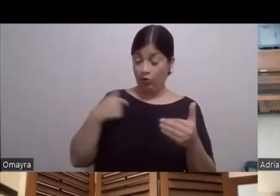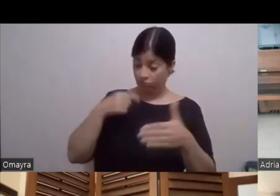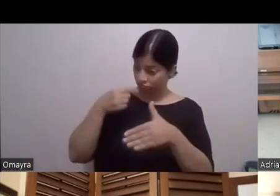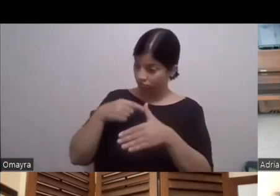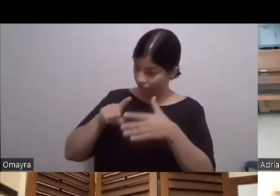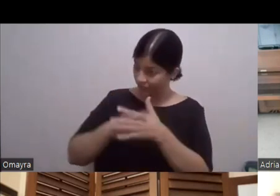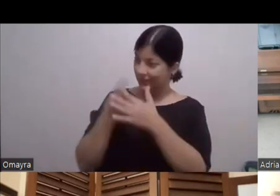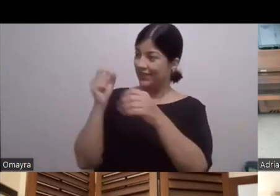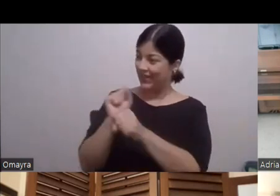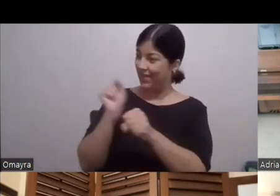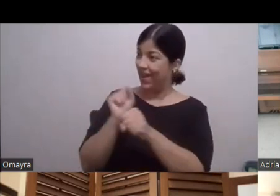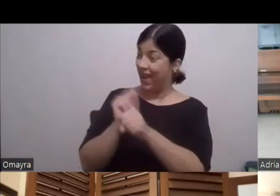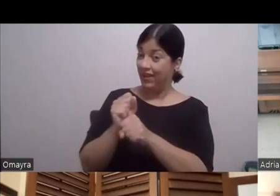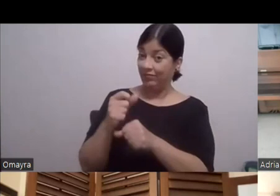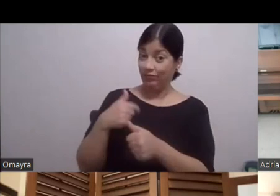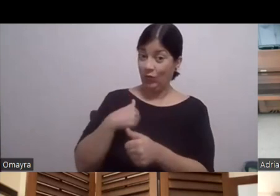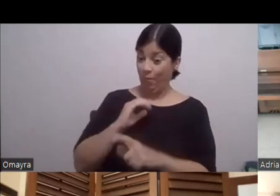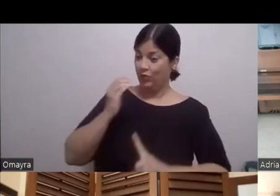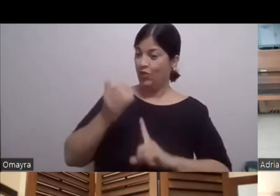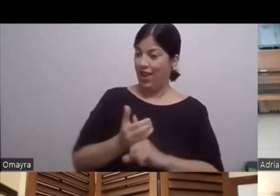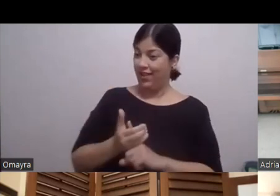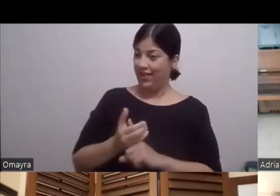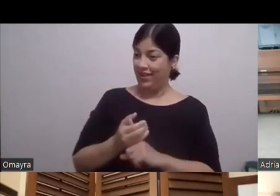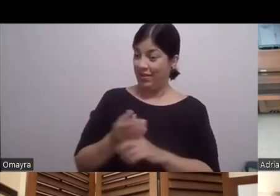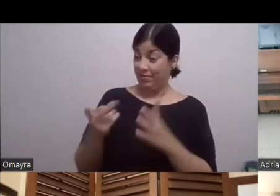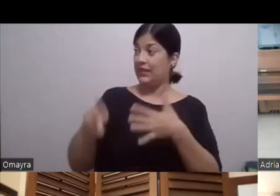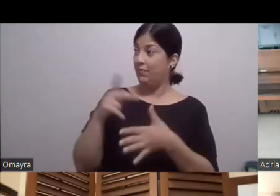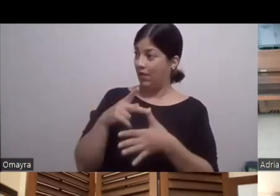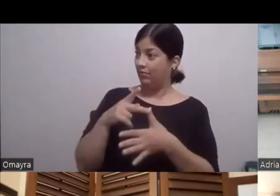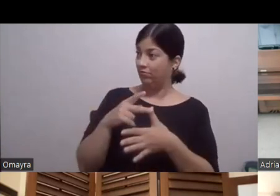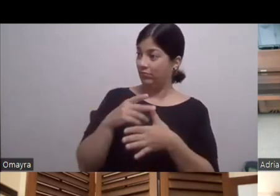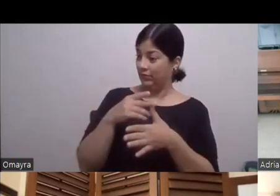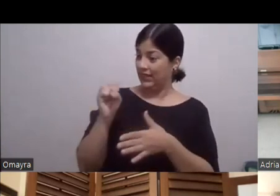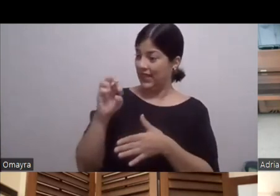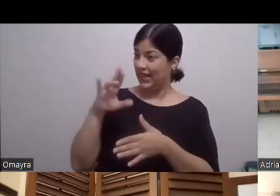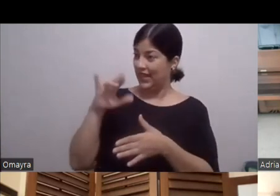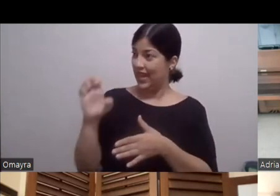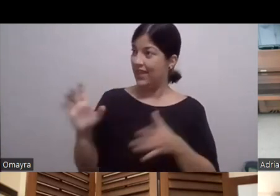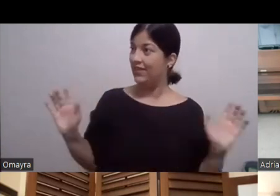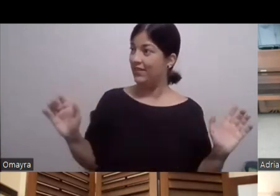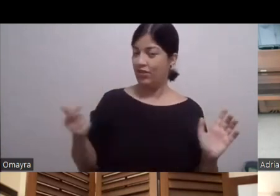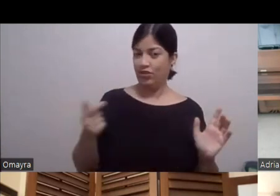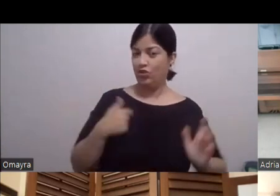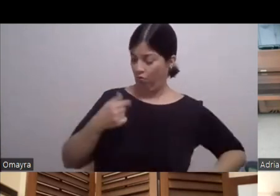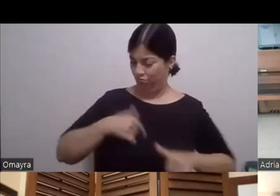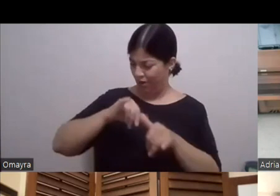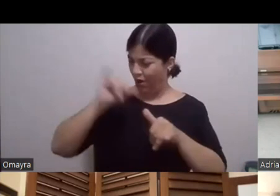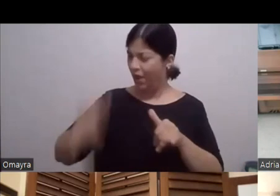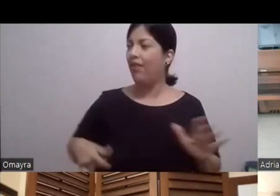Estelar En la serie Y va a estar Todos los 80 capítulos Y le dije Elvídate que Yo me voy a quedar Con el canto Yo voy a mí Que yo voy a quedarme Con el